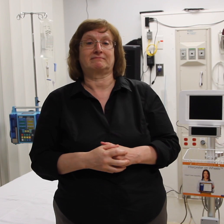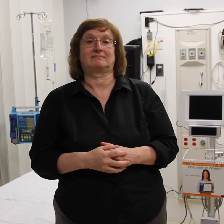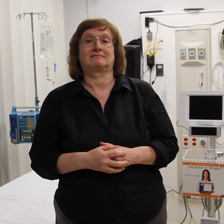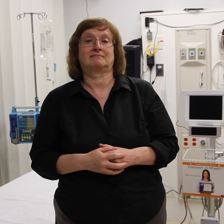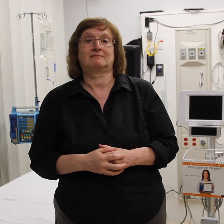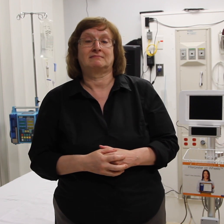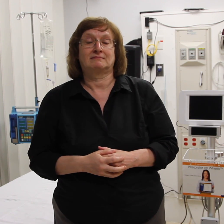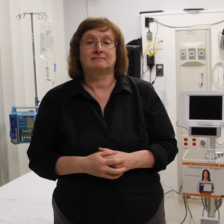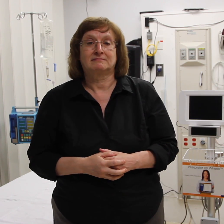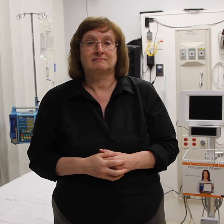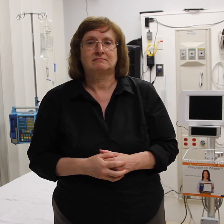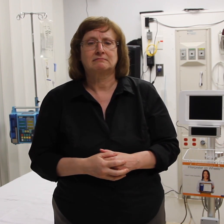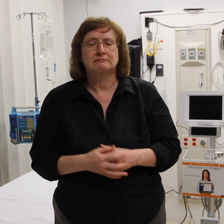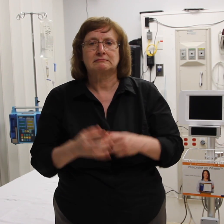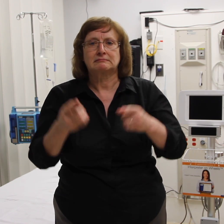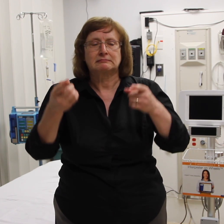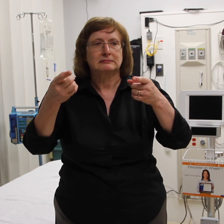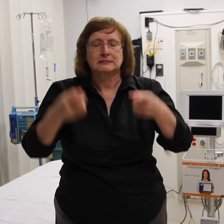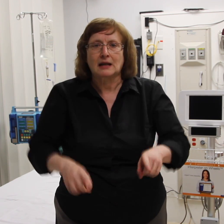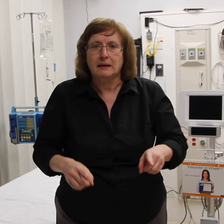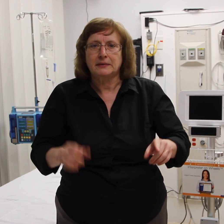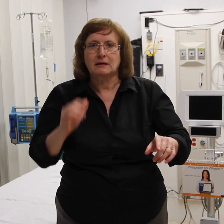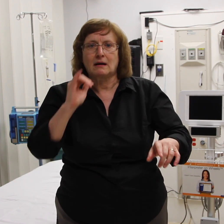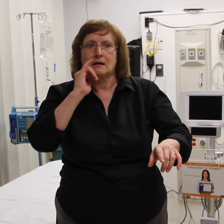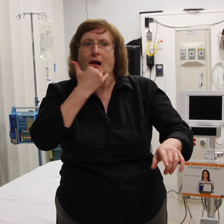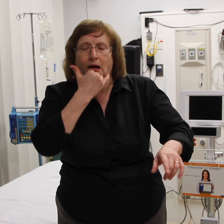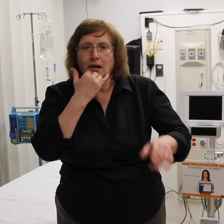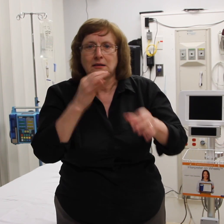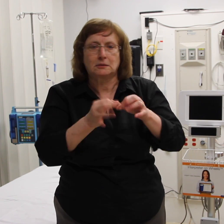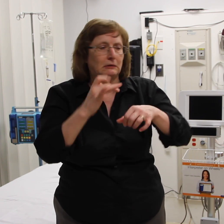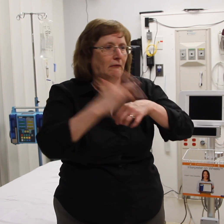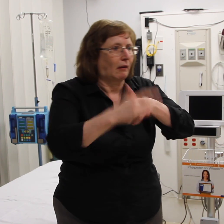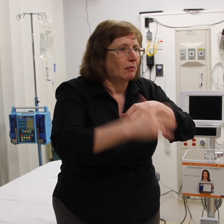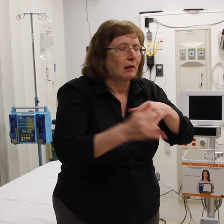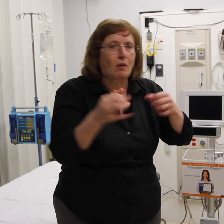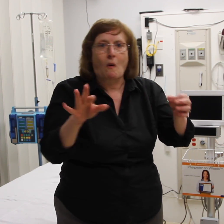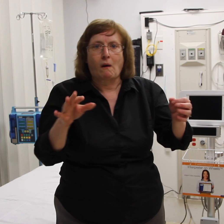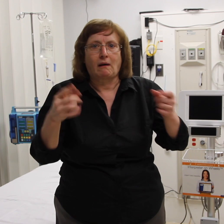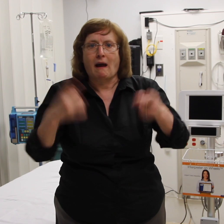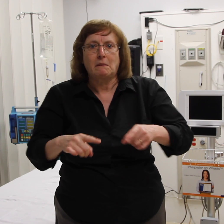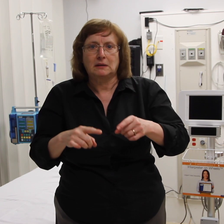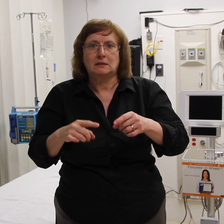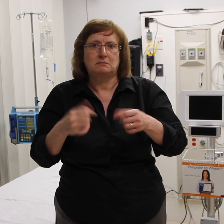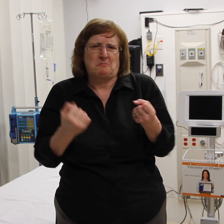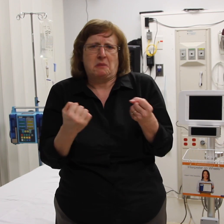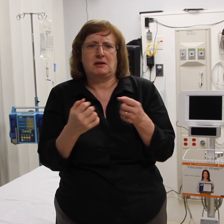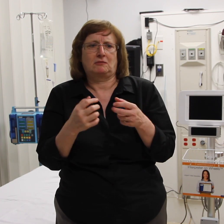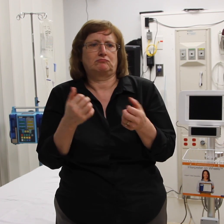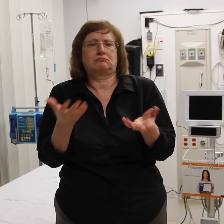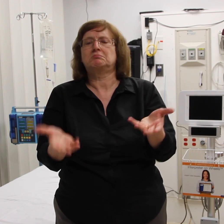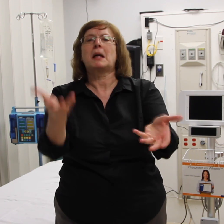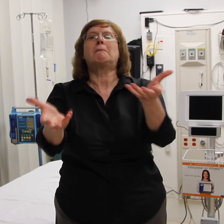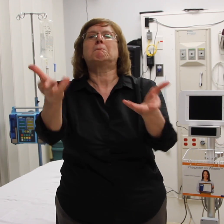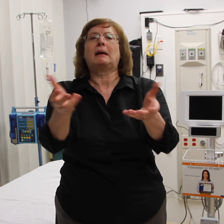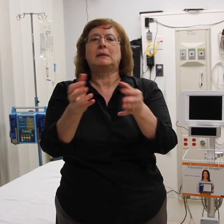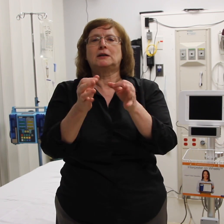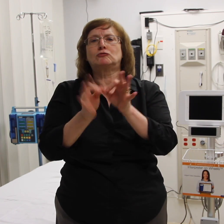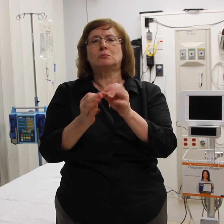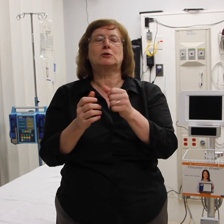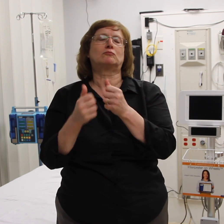Cuando un intérprete en persona no está disponible o está retrasado porque está atorado en tráfico, Upstate